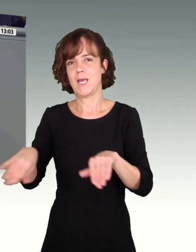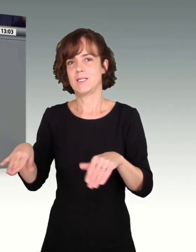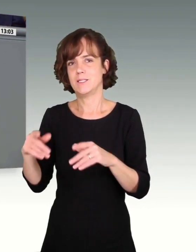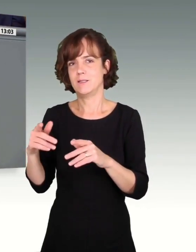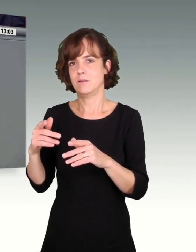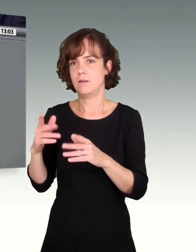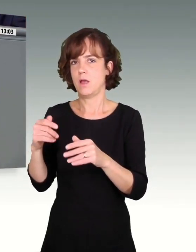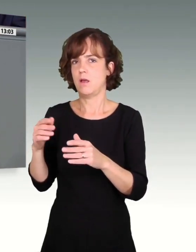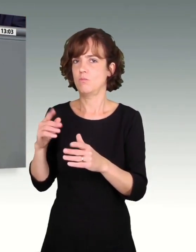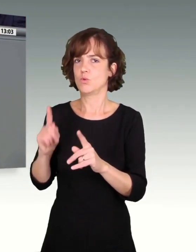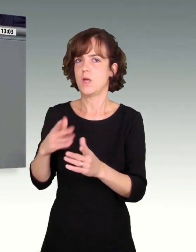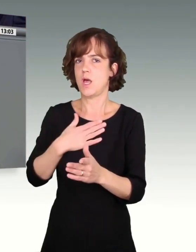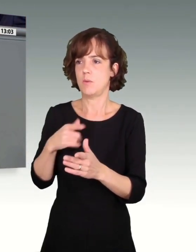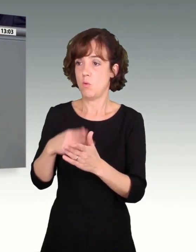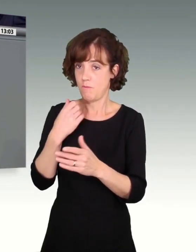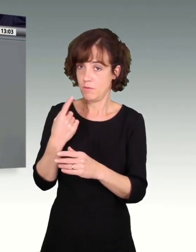stimmen unserem Antrag zu.